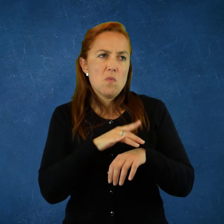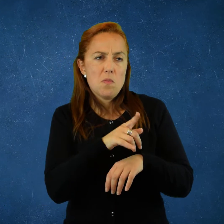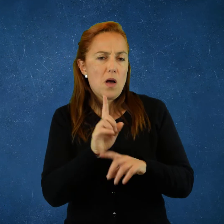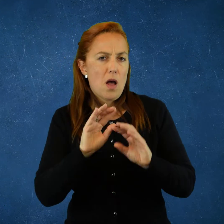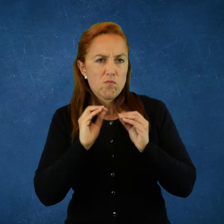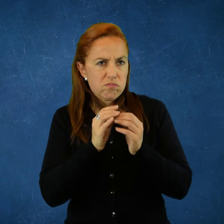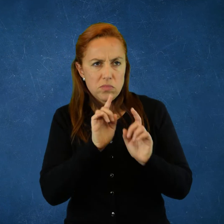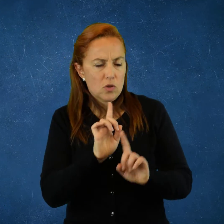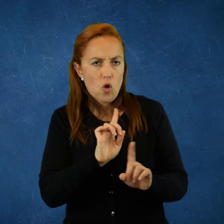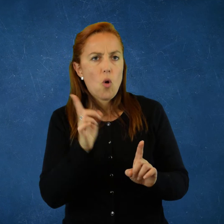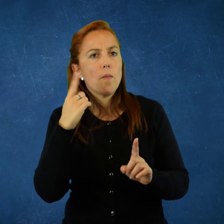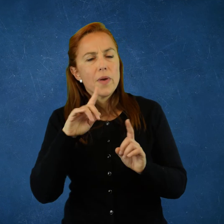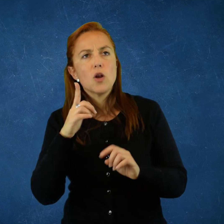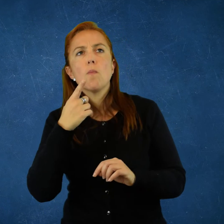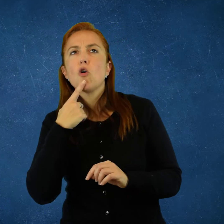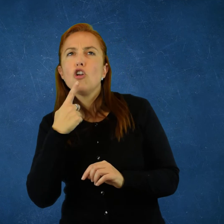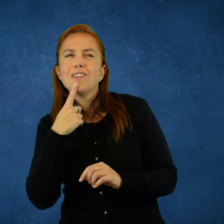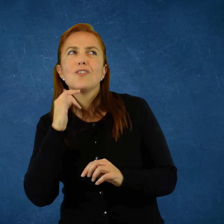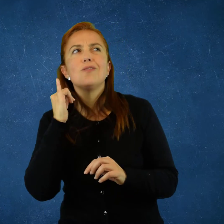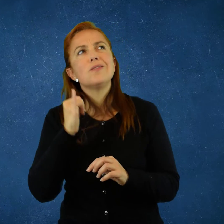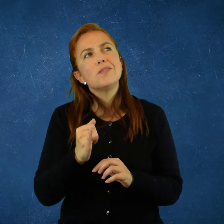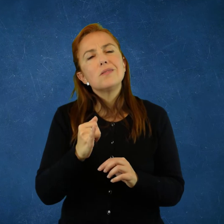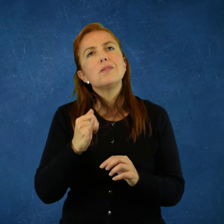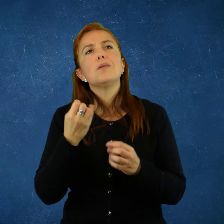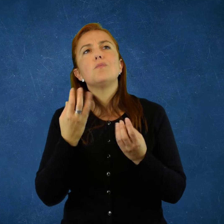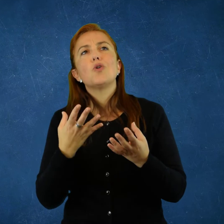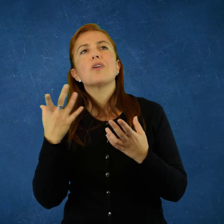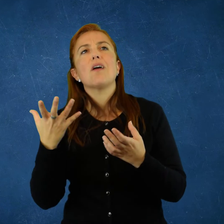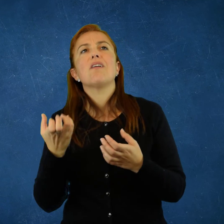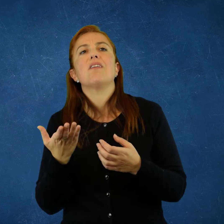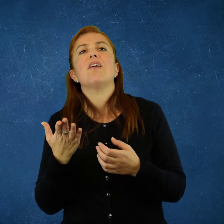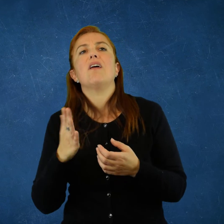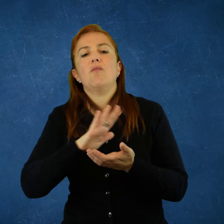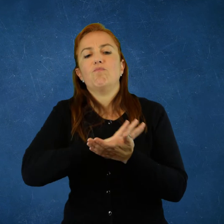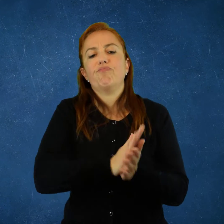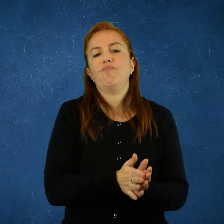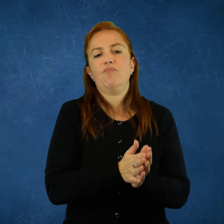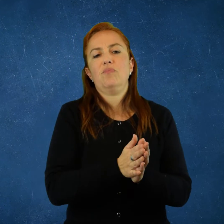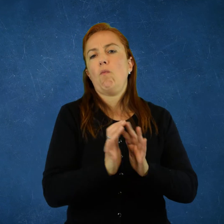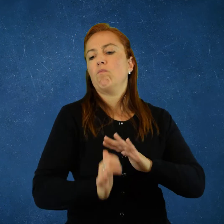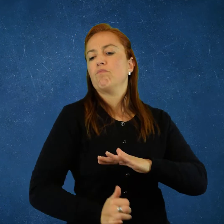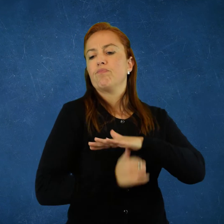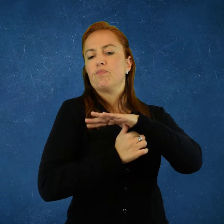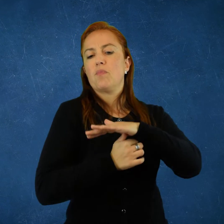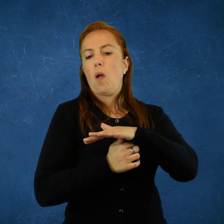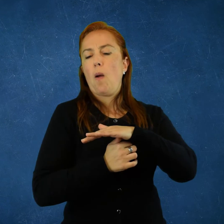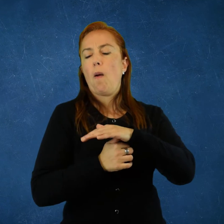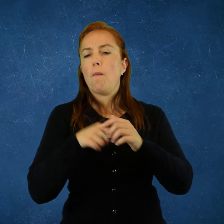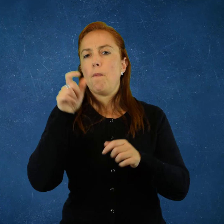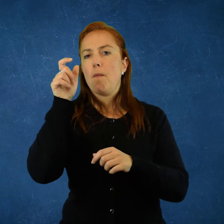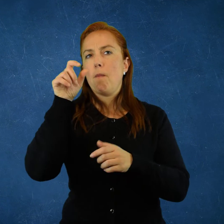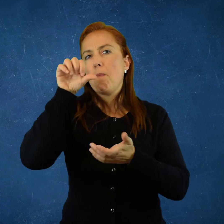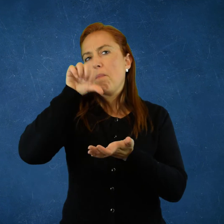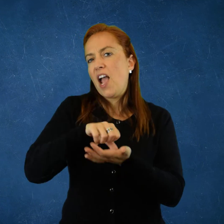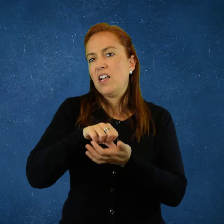explicarían razones de orden político, de afán de imponerse un país frente a